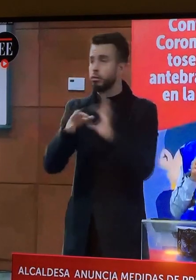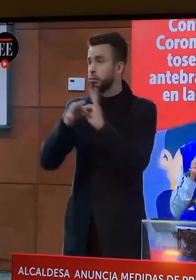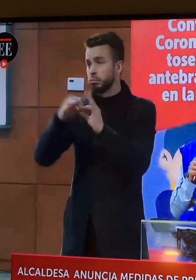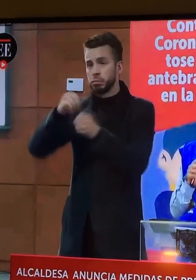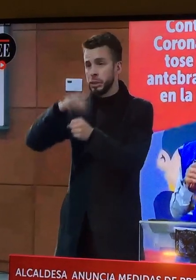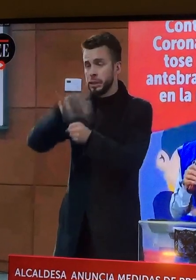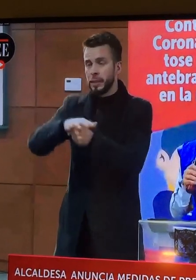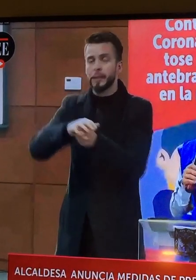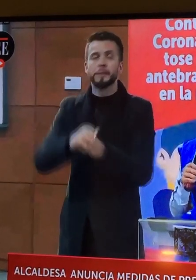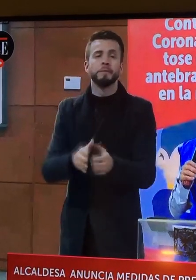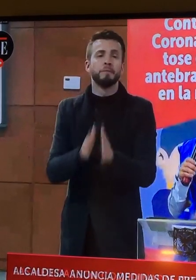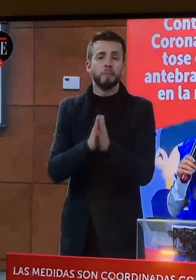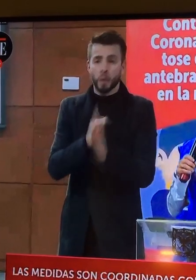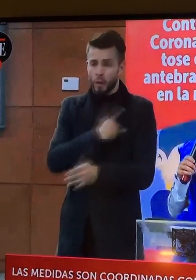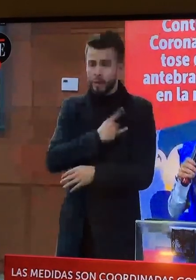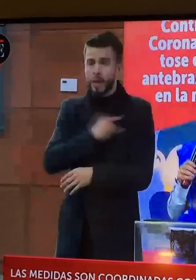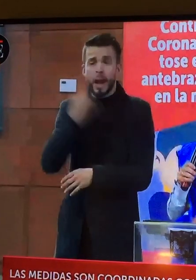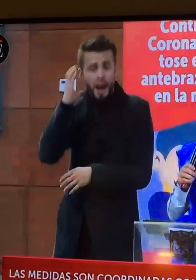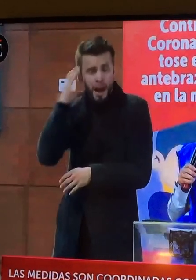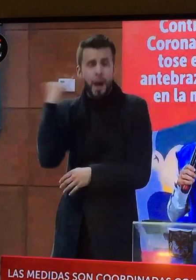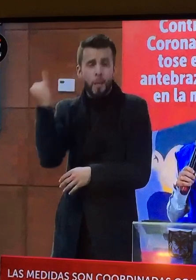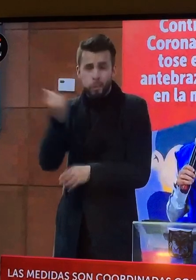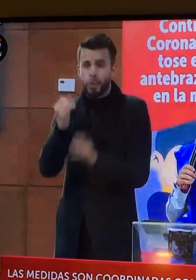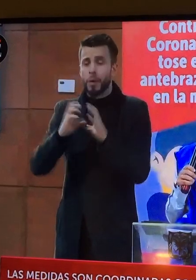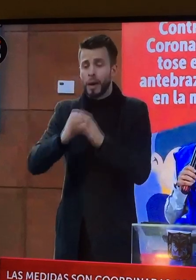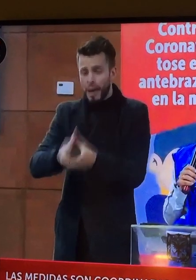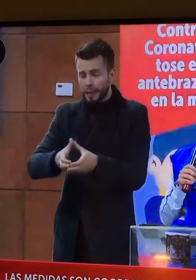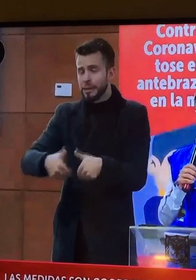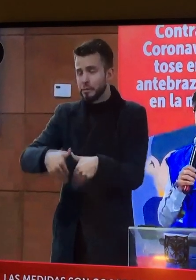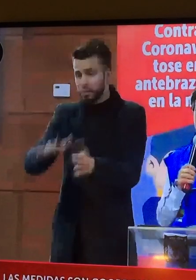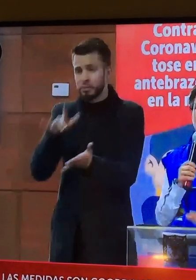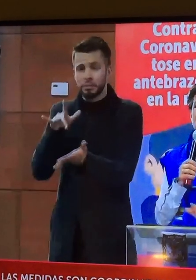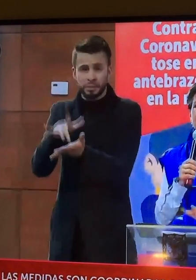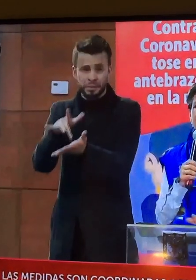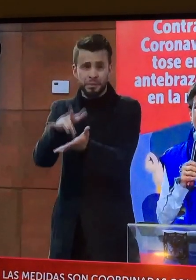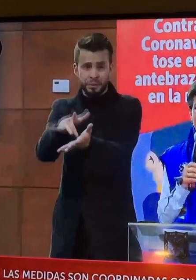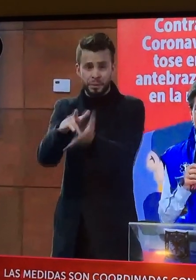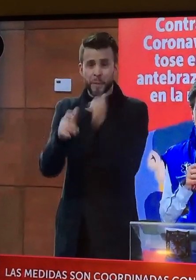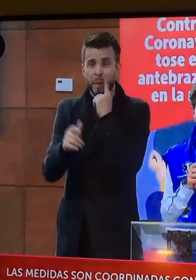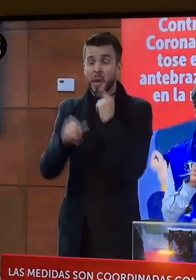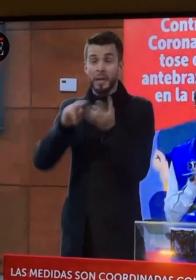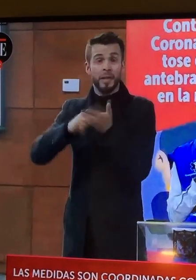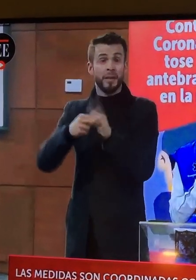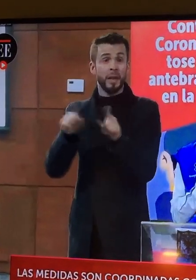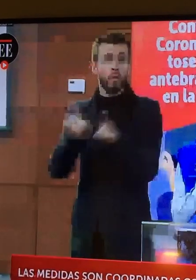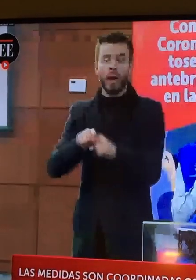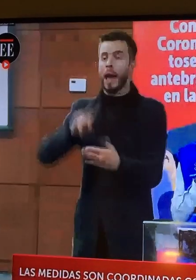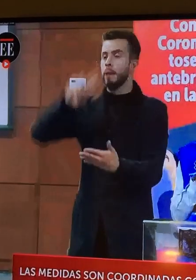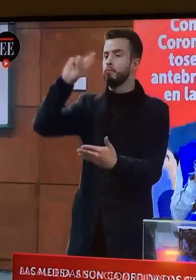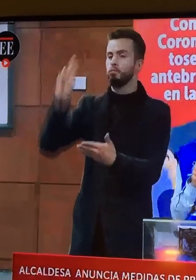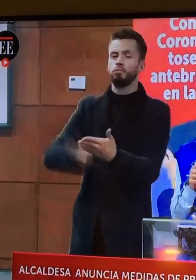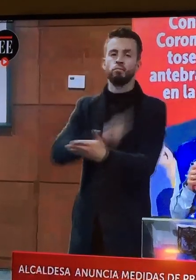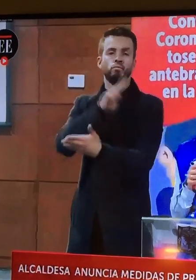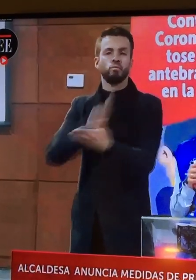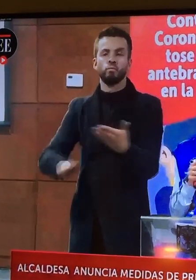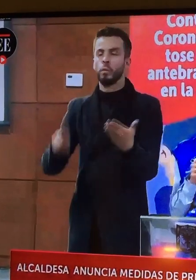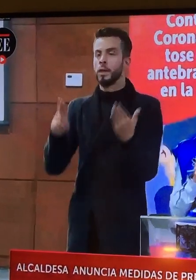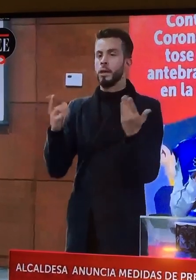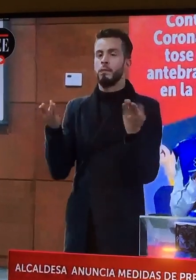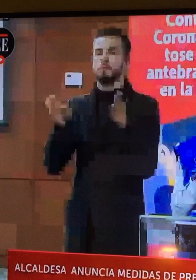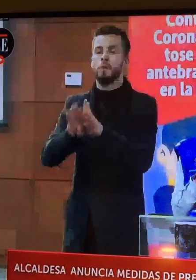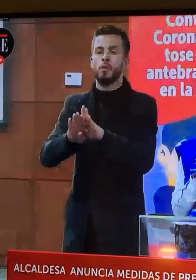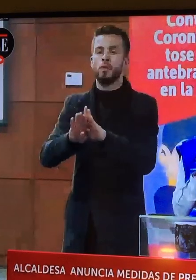universidades, va a seguir habiendo clases y va a seguir asistiendo. No estamos suspendiendo ni cerrando clases,